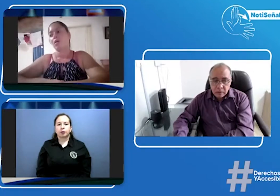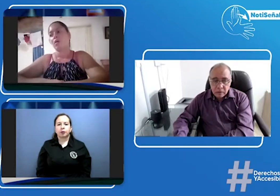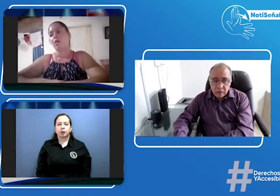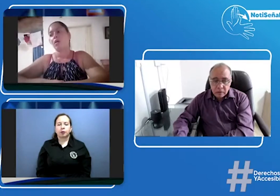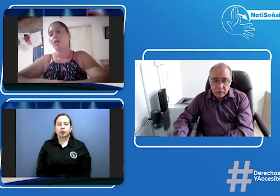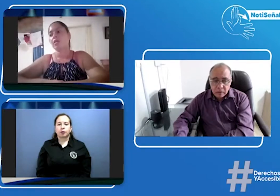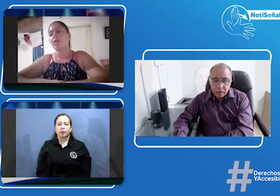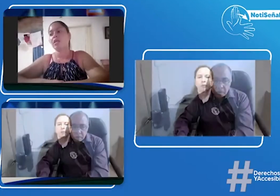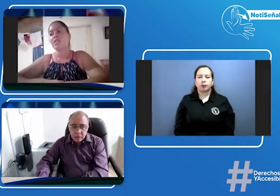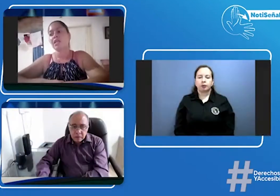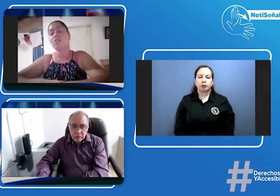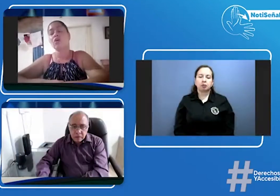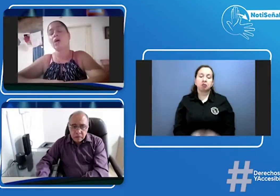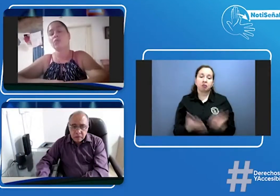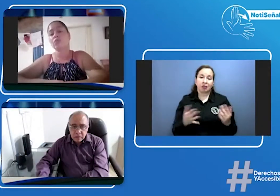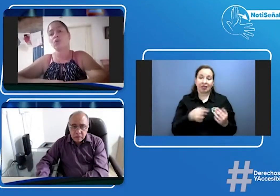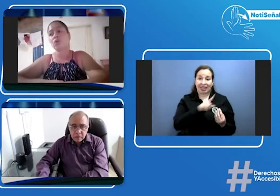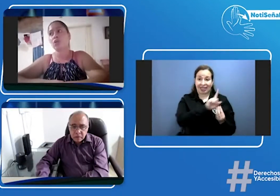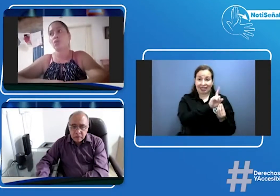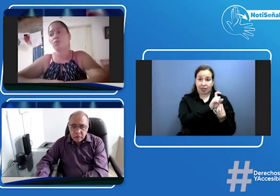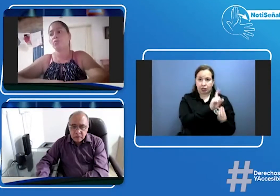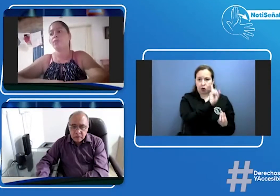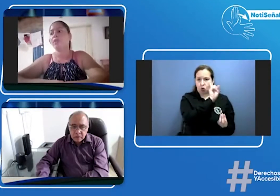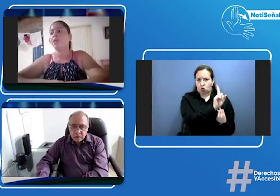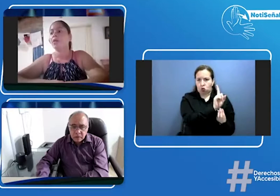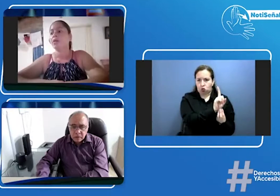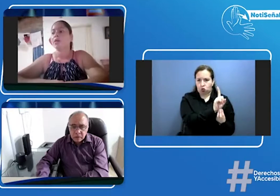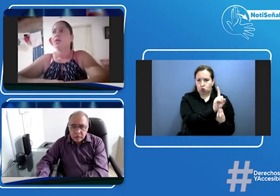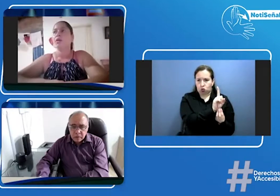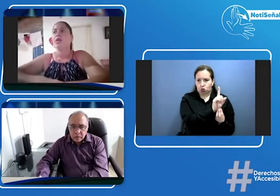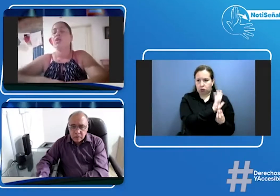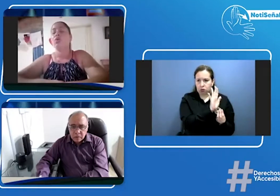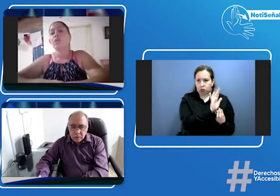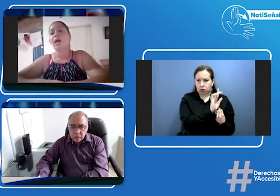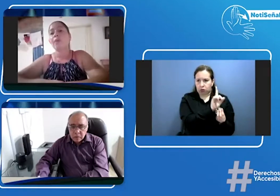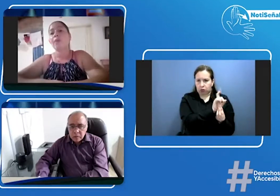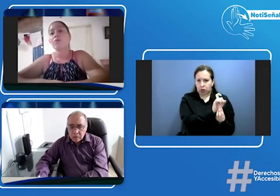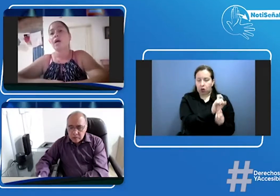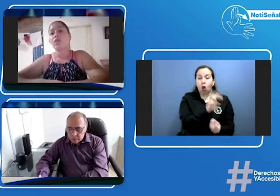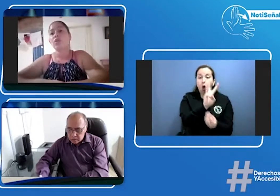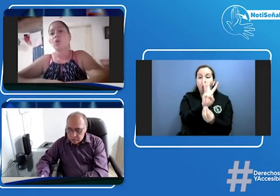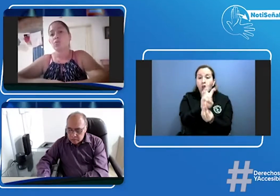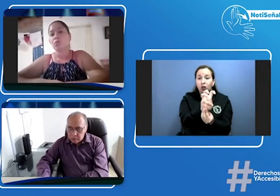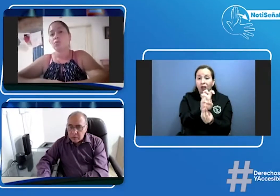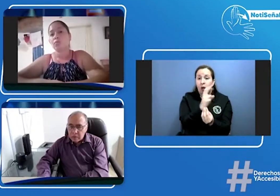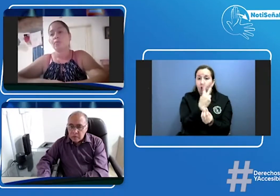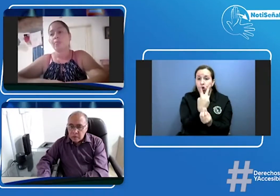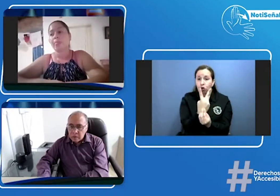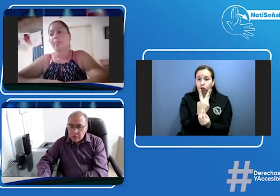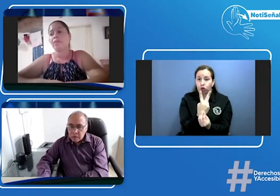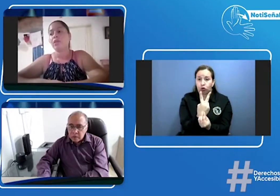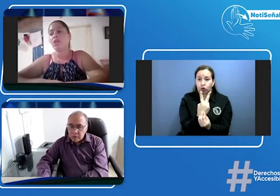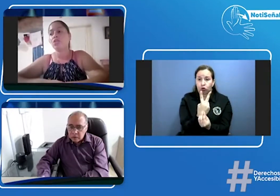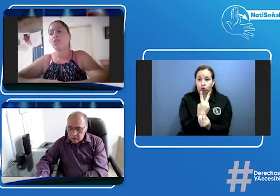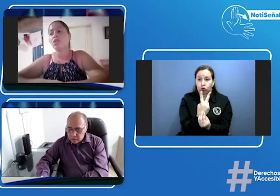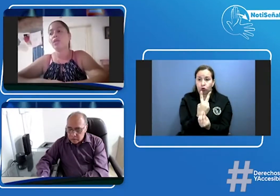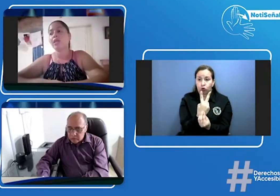este en el sexto hay un solo niño en octavos hay dos y los otros están en